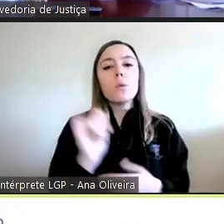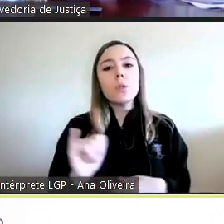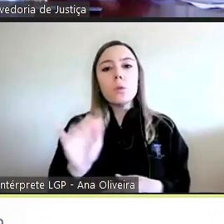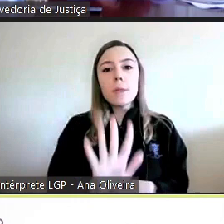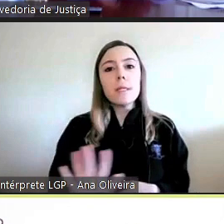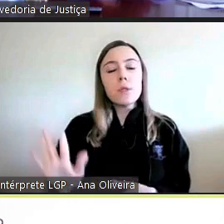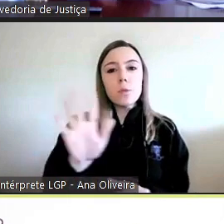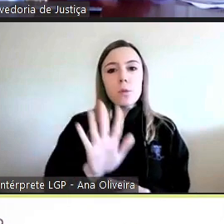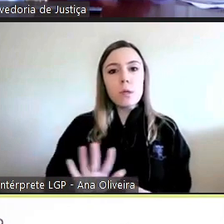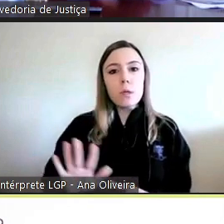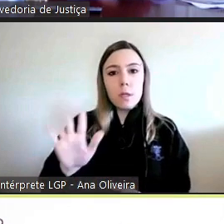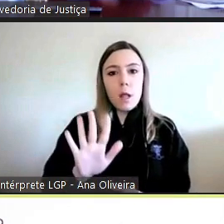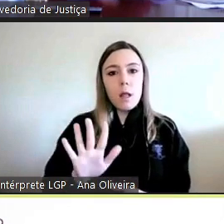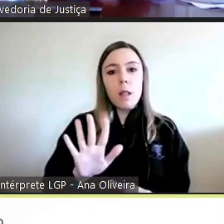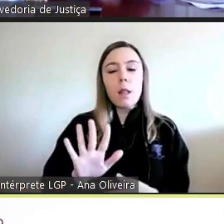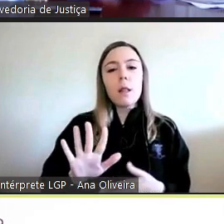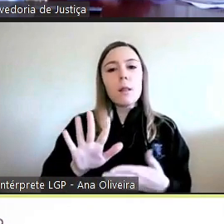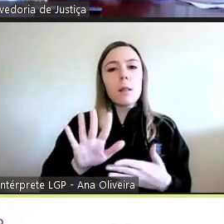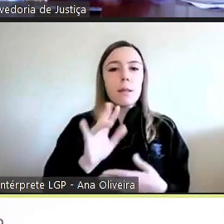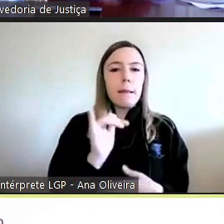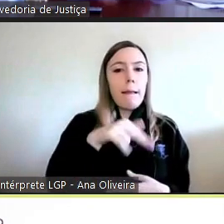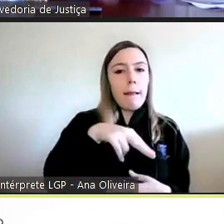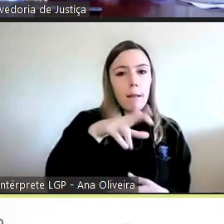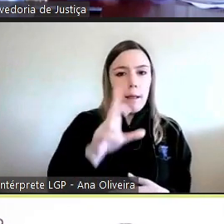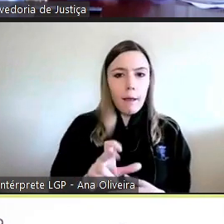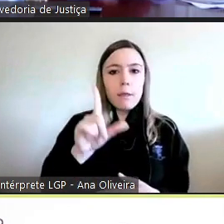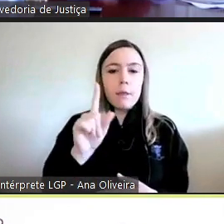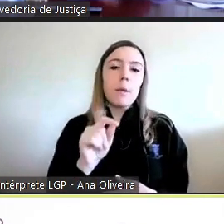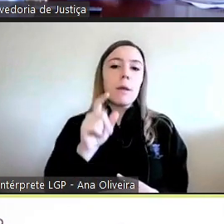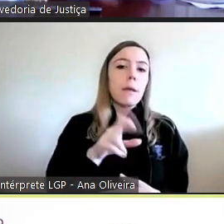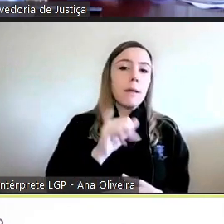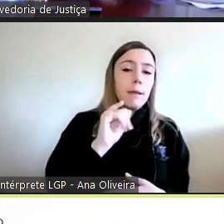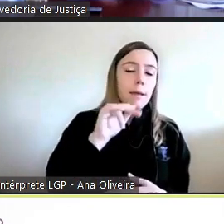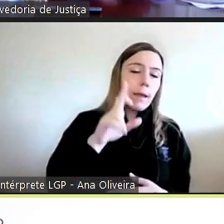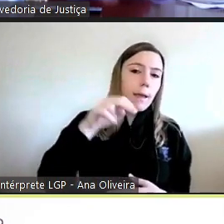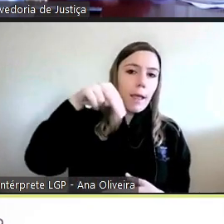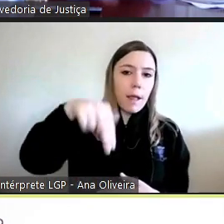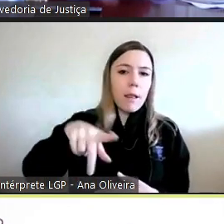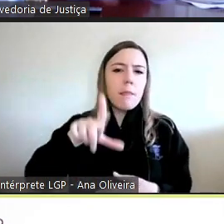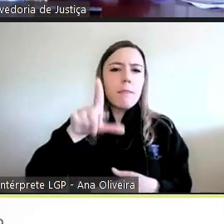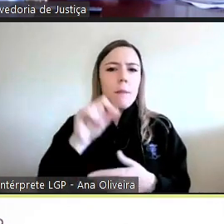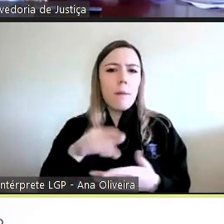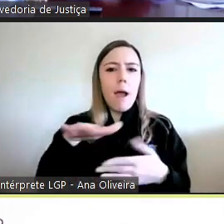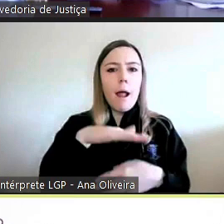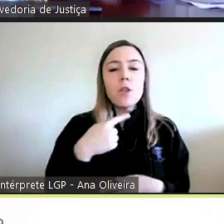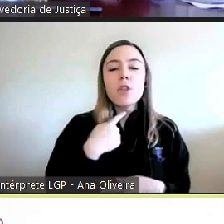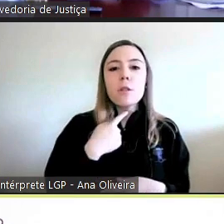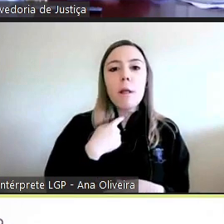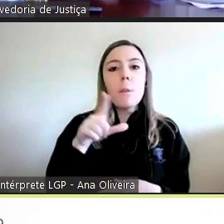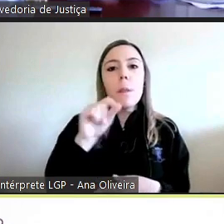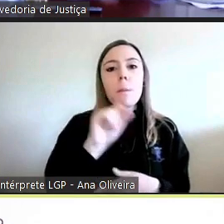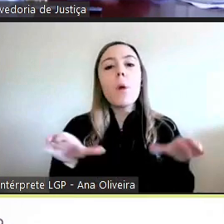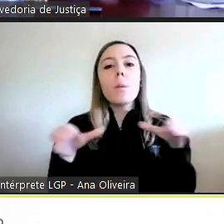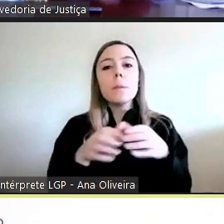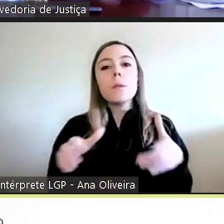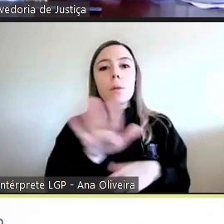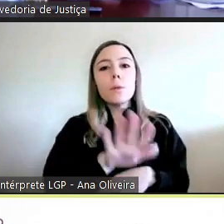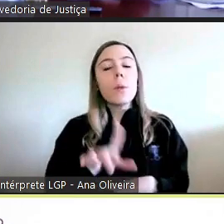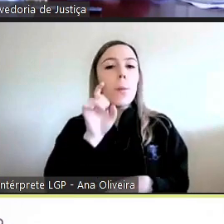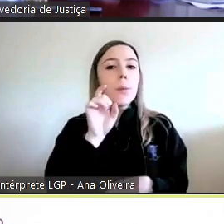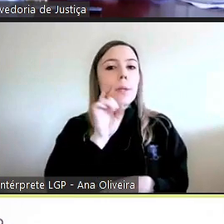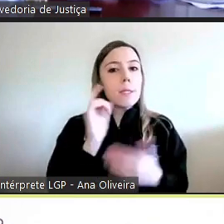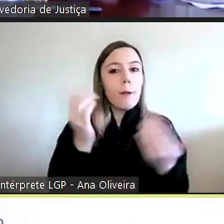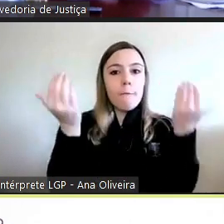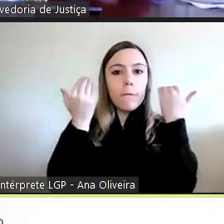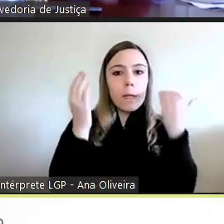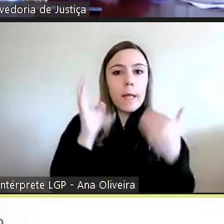Registro e Notariado, o Instituto Nacional de Reabilitação, a Estrutura Missão Portugal Digital, a Comissão Nacional de Proteção de Dados, a